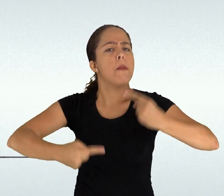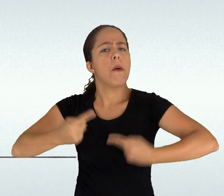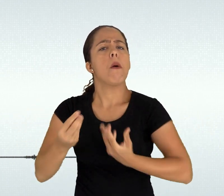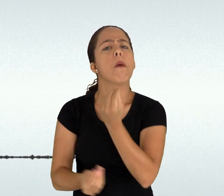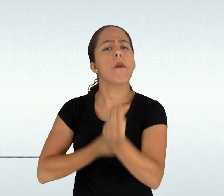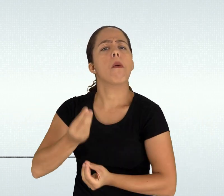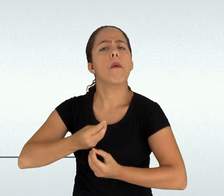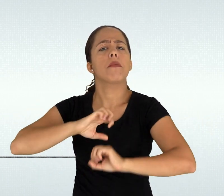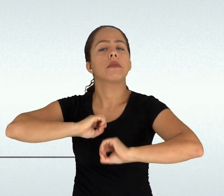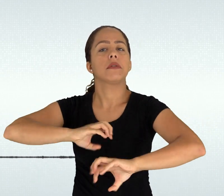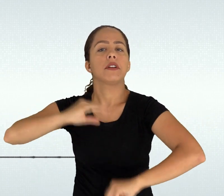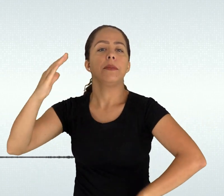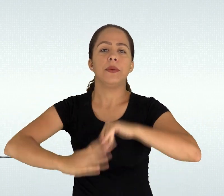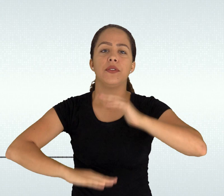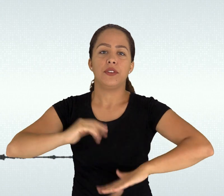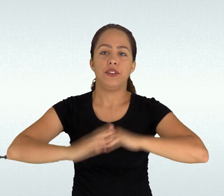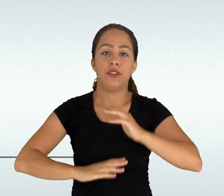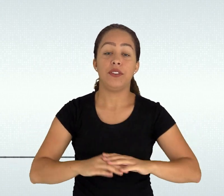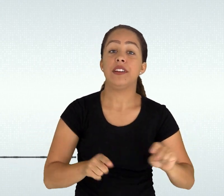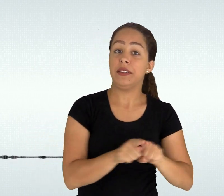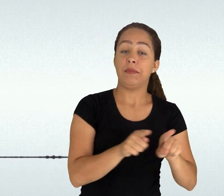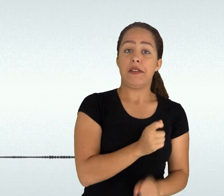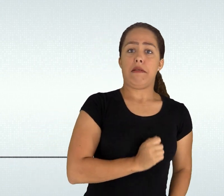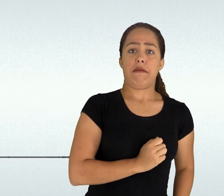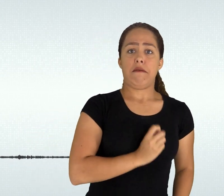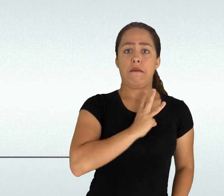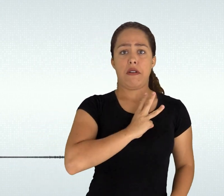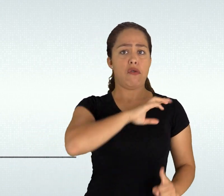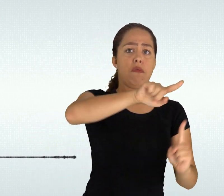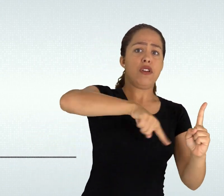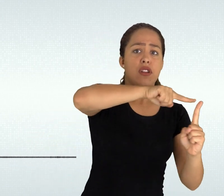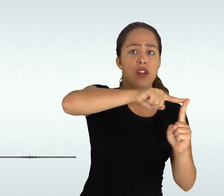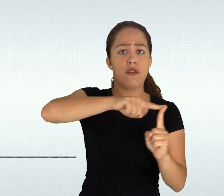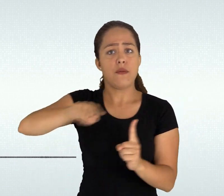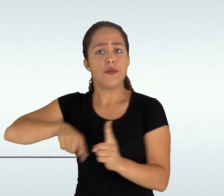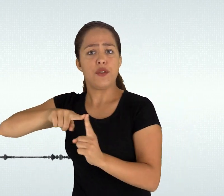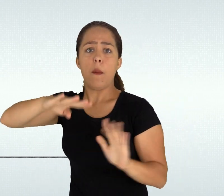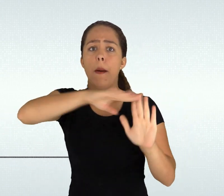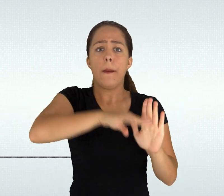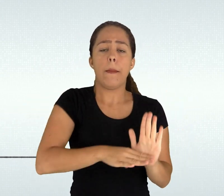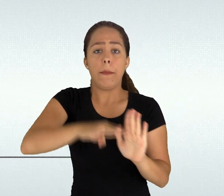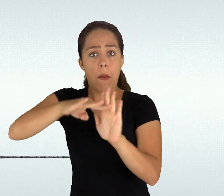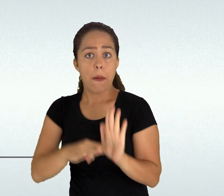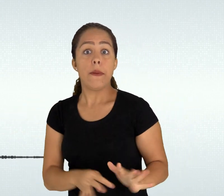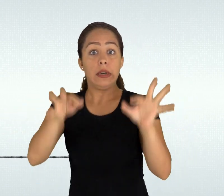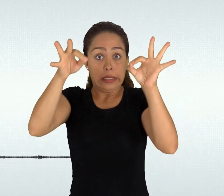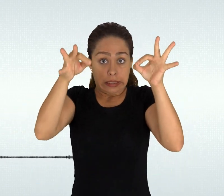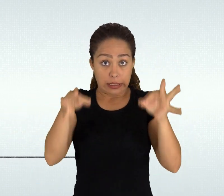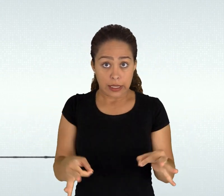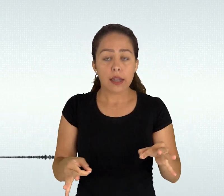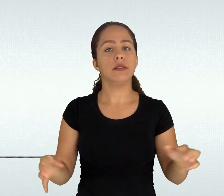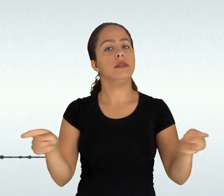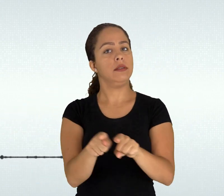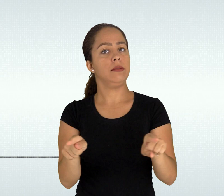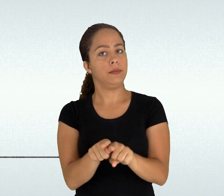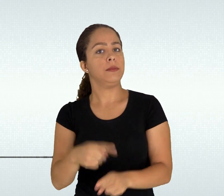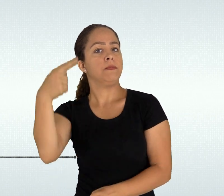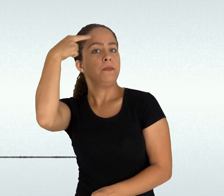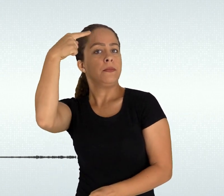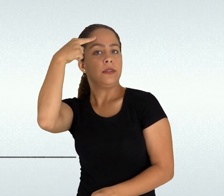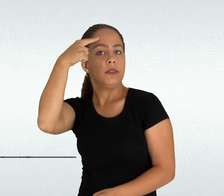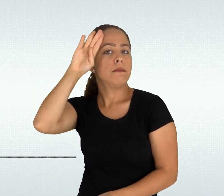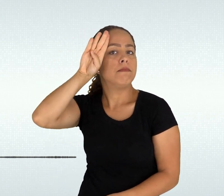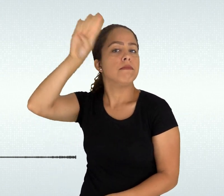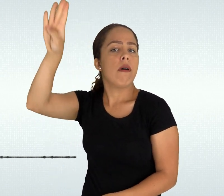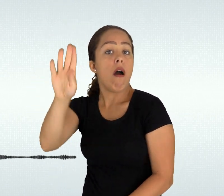e equipe pedagógica não raramente ocorrem debates nos quais em algum momento os objetivos educacionais desta